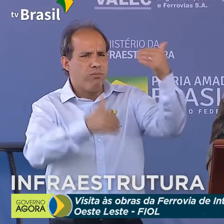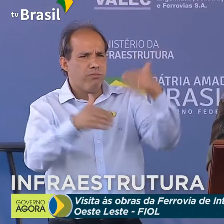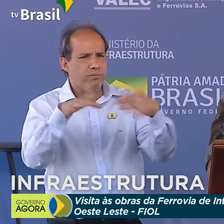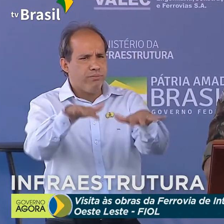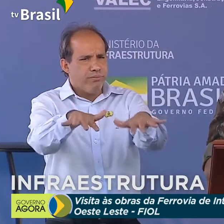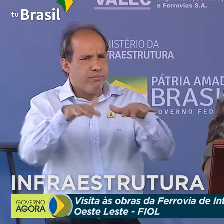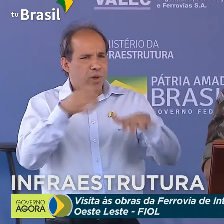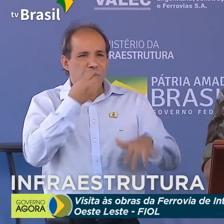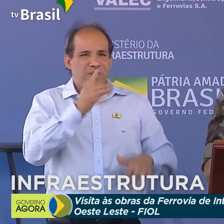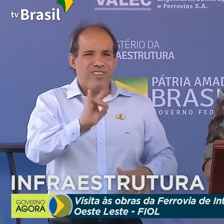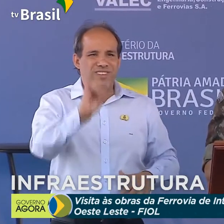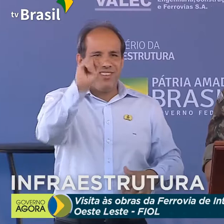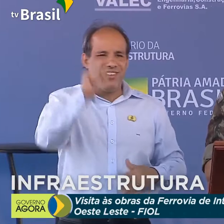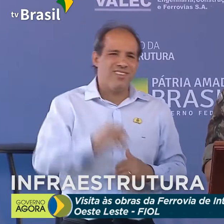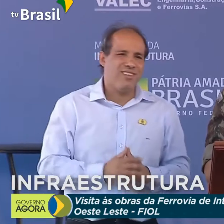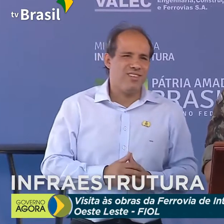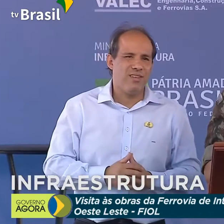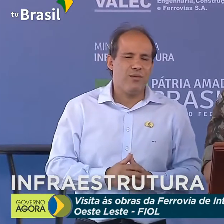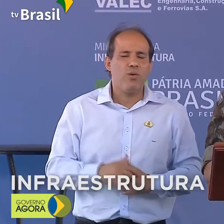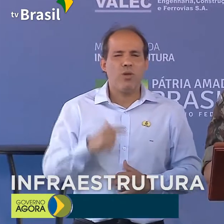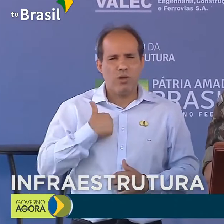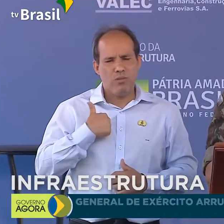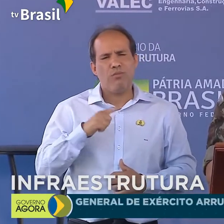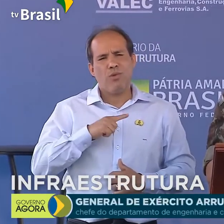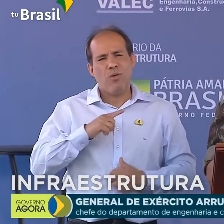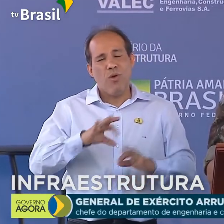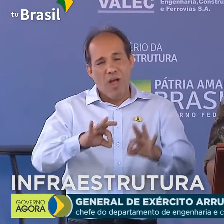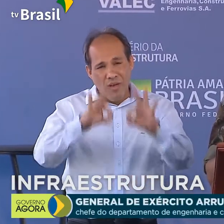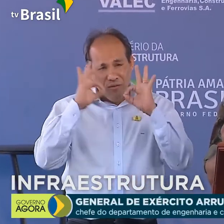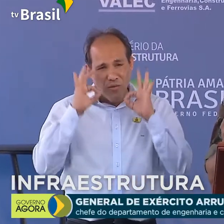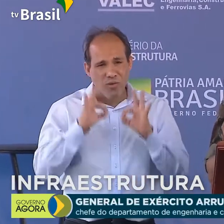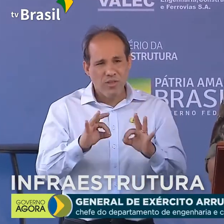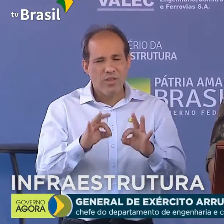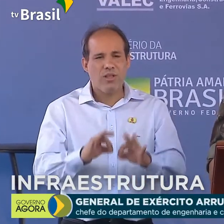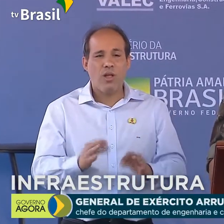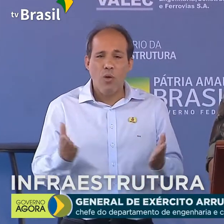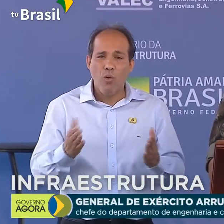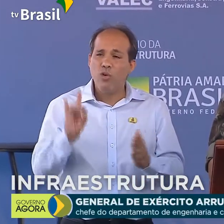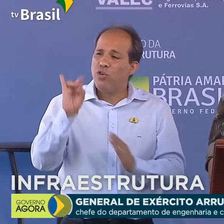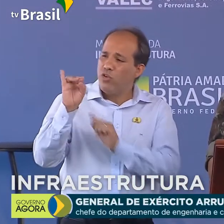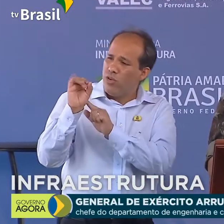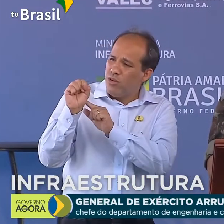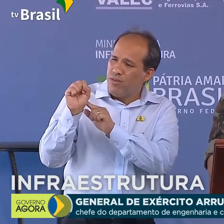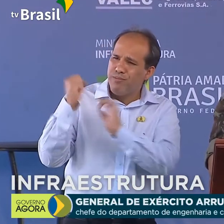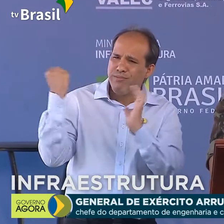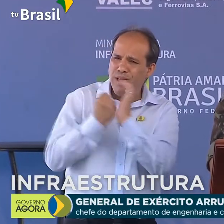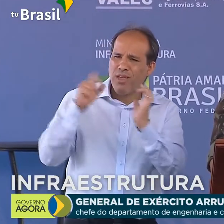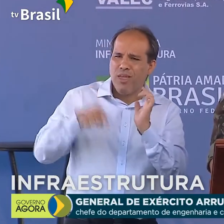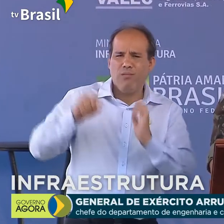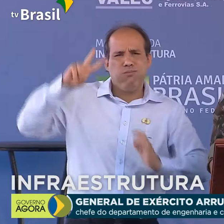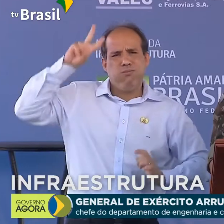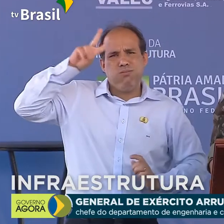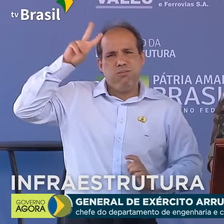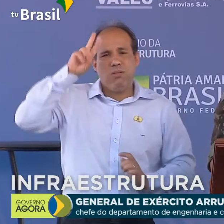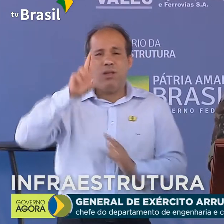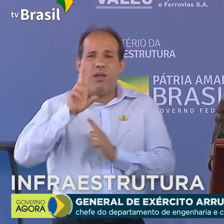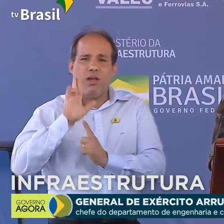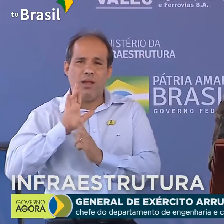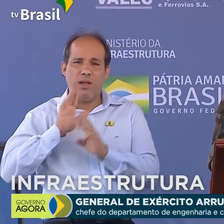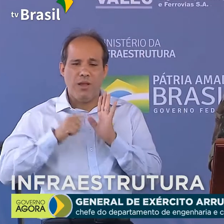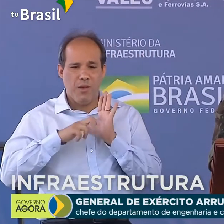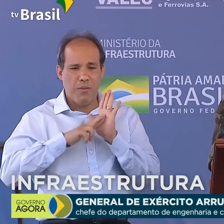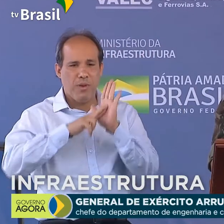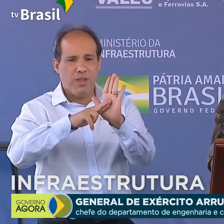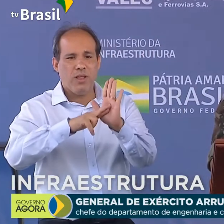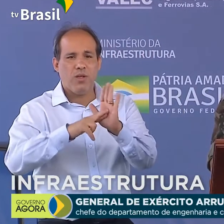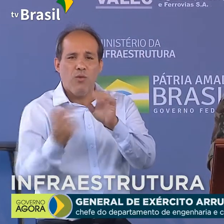bom dia. Posso afirmar que a data de hoje é emblemática, pois representa o retorno da nossa